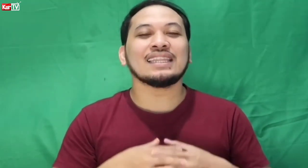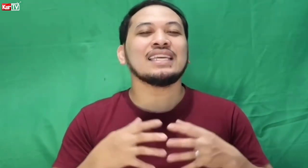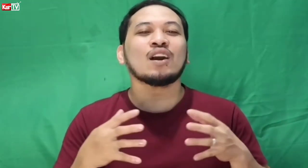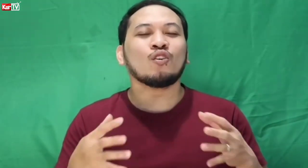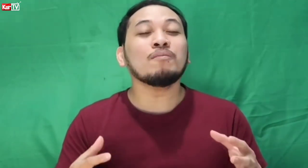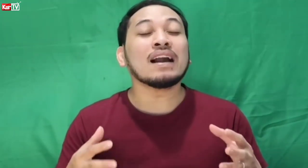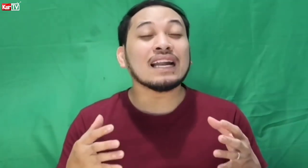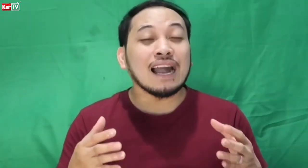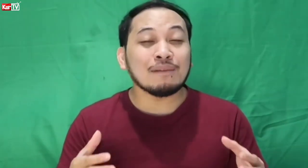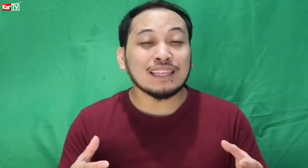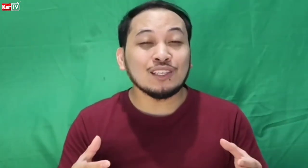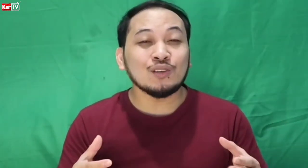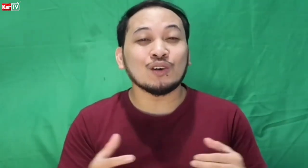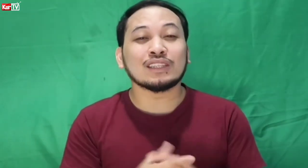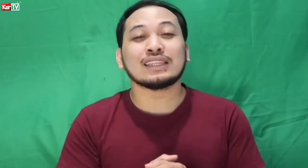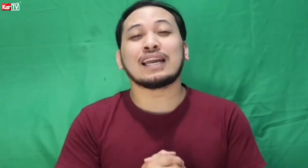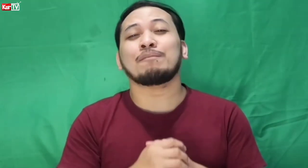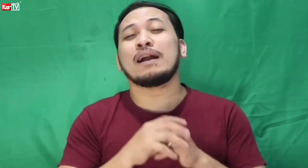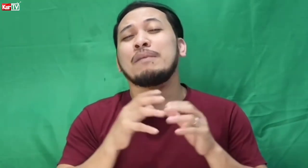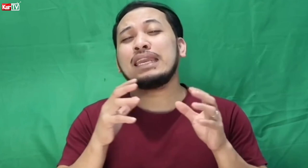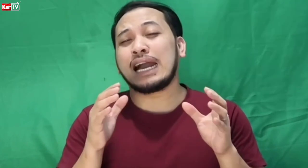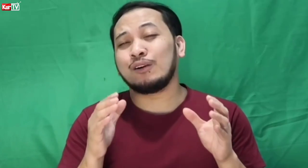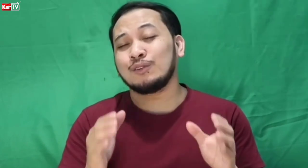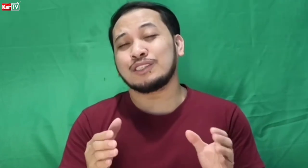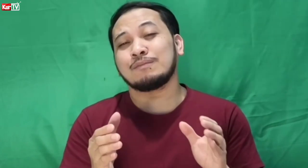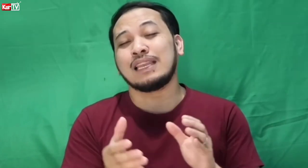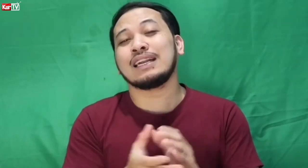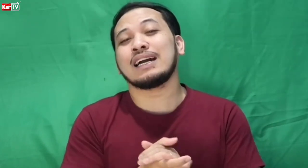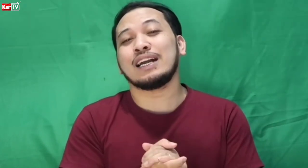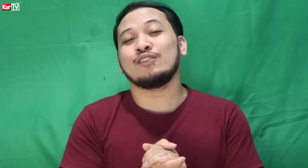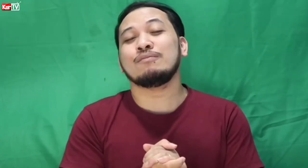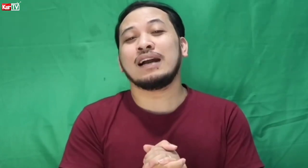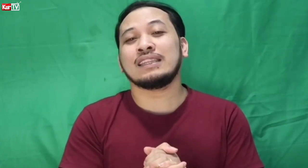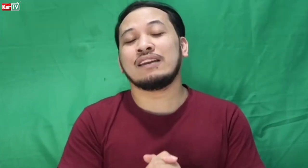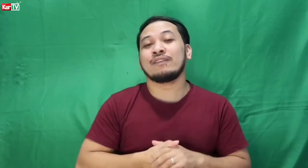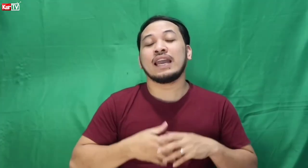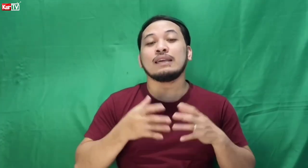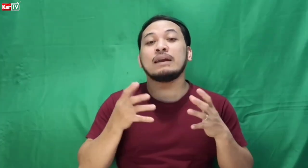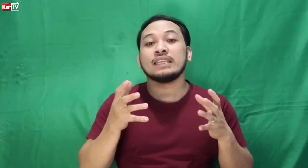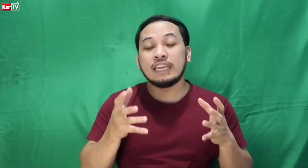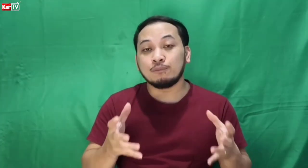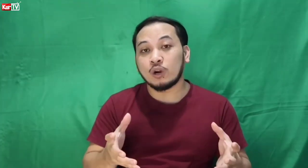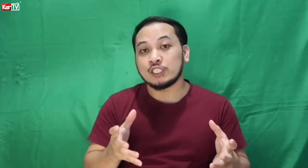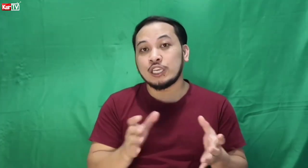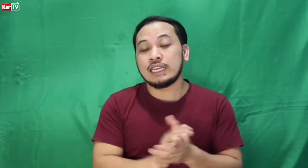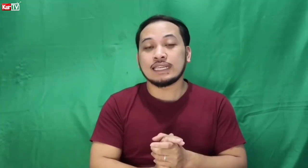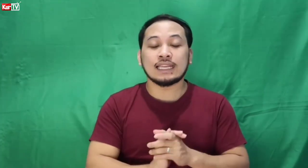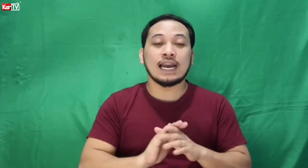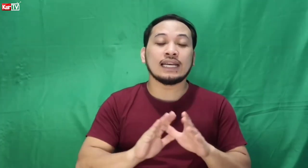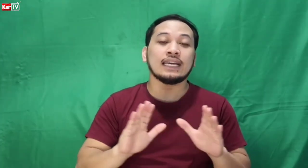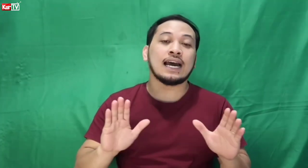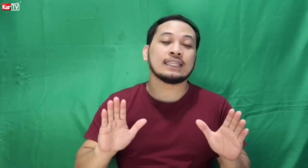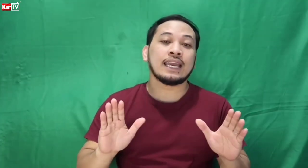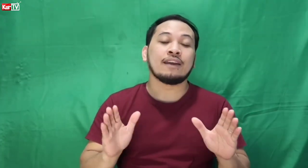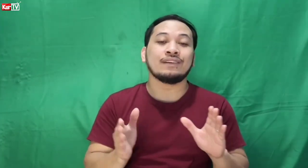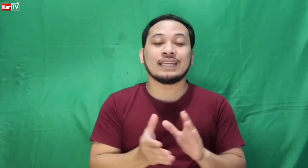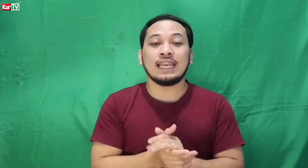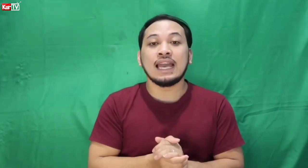tiyak pong magagamitin nyo kapag may nakausap talaga kayong mga dev. kaya naman keep watching lang sa laat ng ating FSL